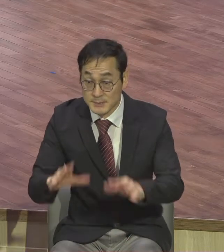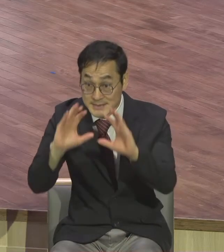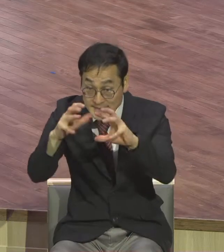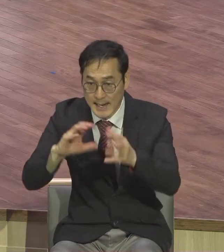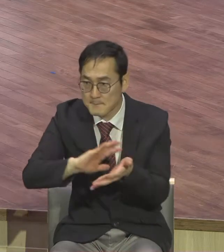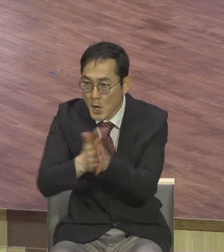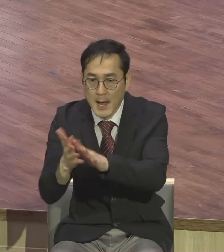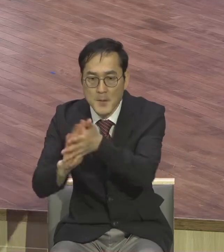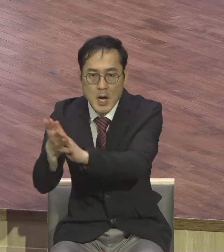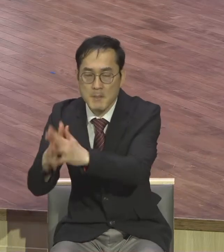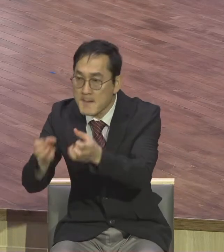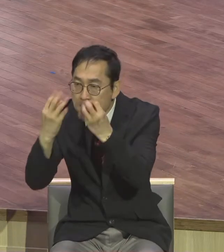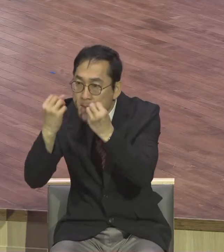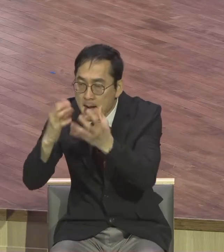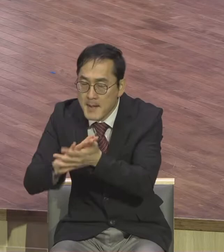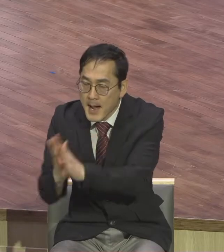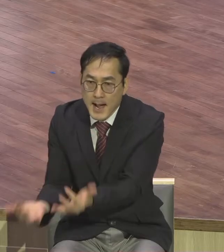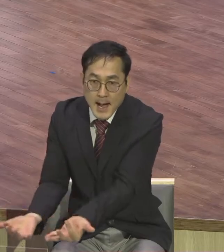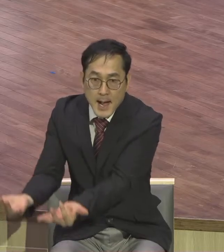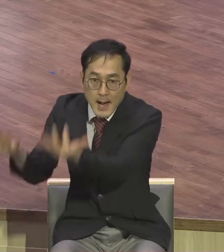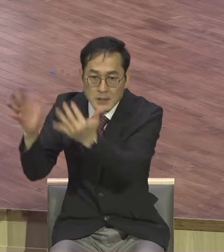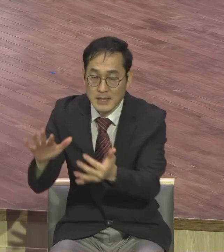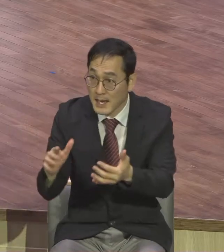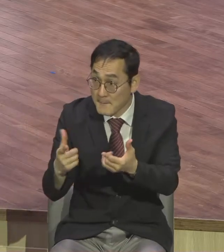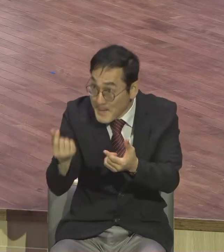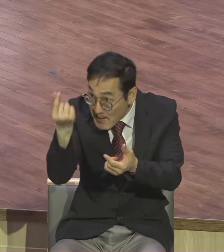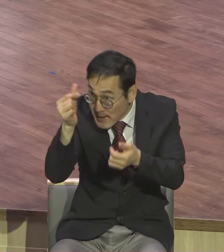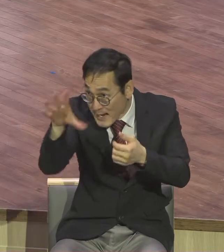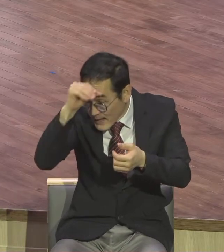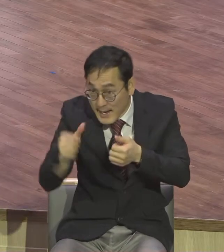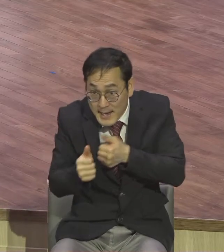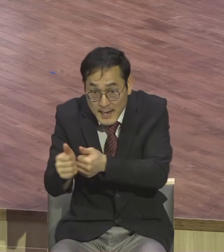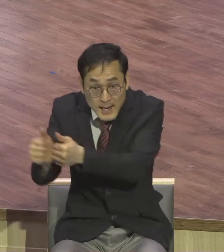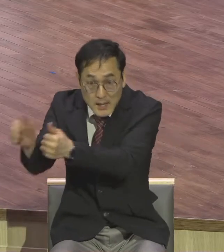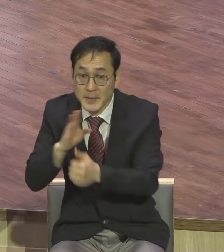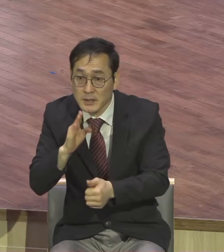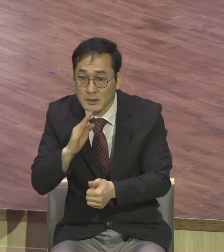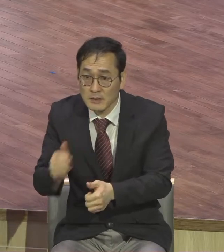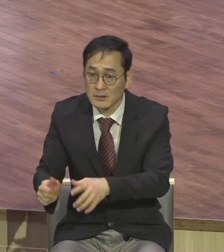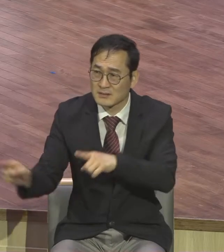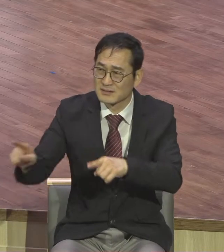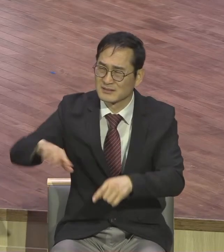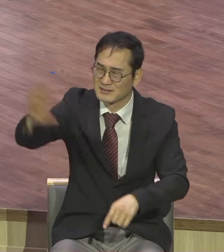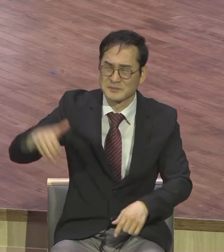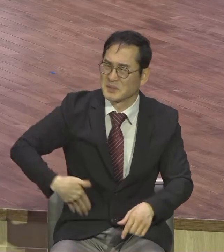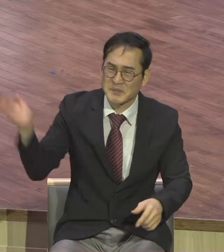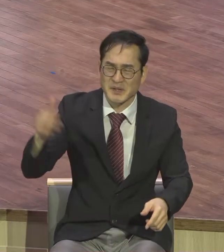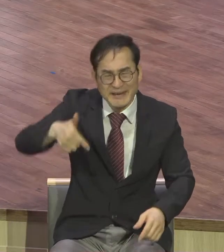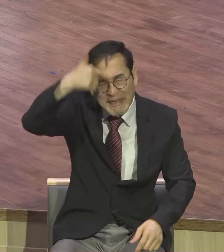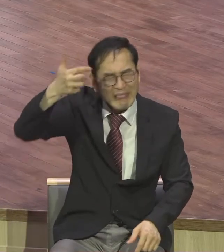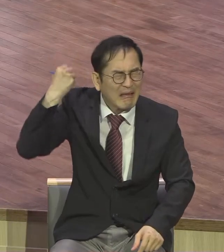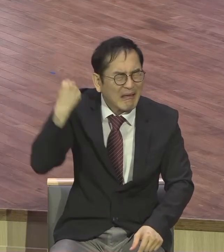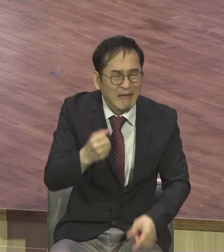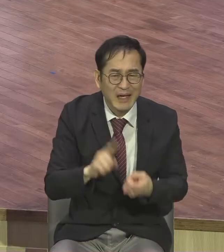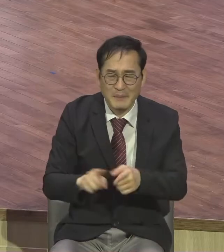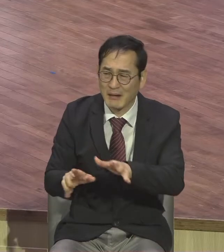급속도로 변하고 있습니다 그럼 빨리 빨리 따라가야 돼요 시대가 지금 4차 산업